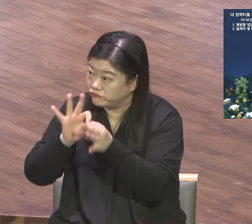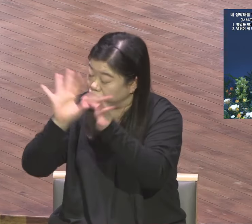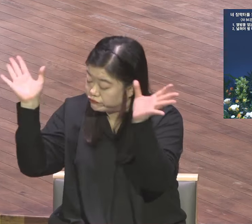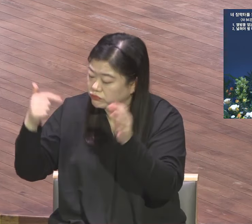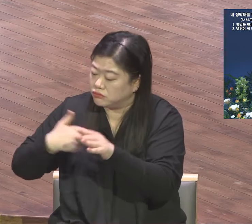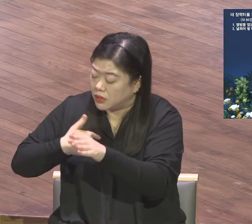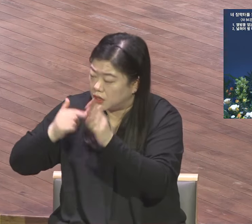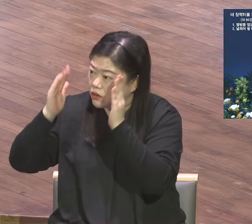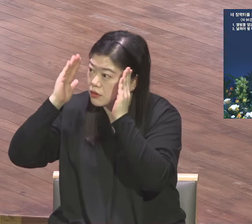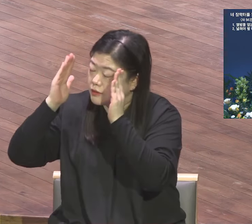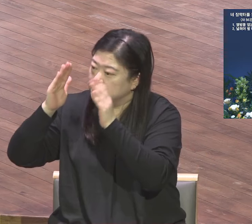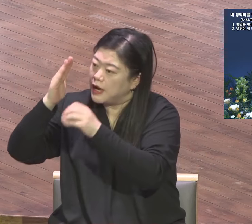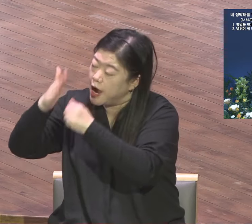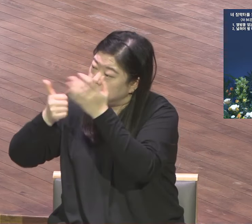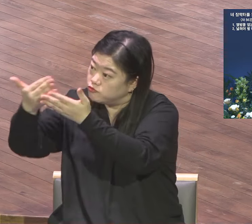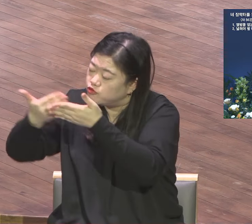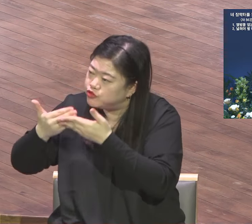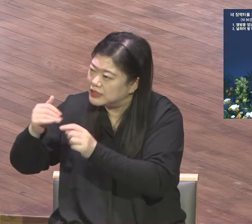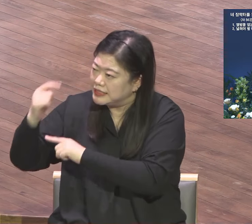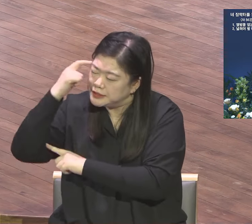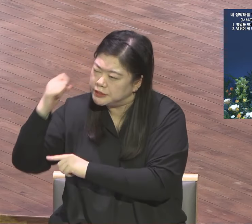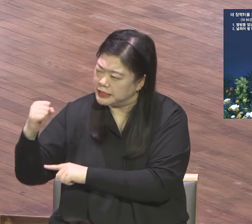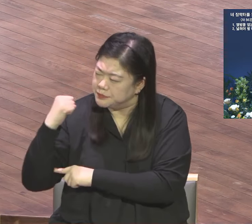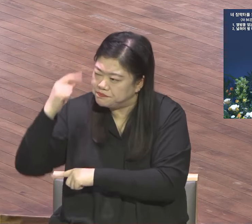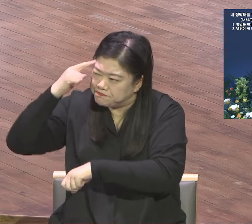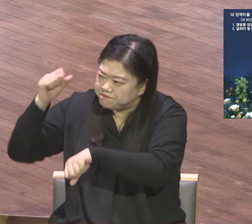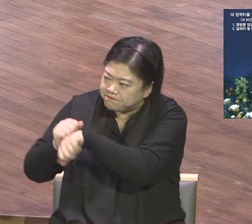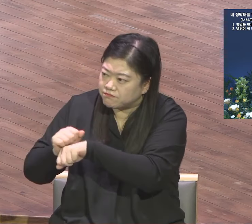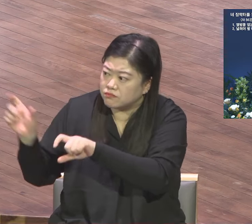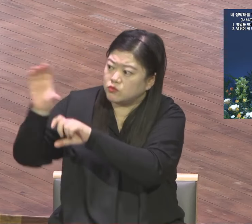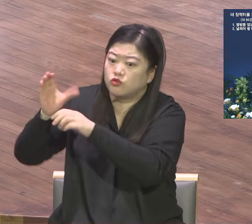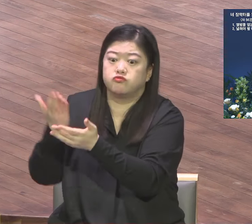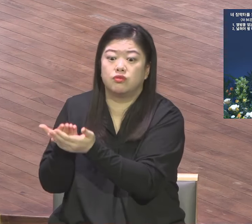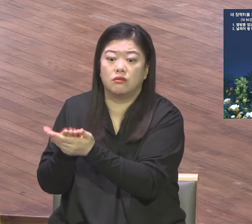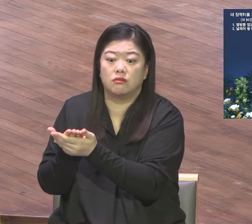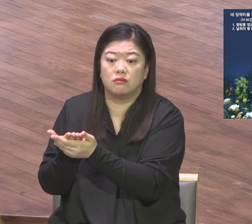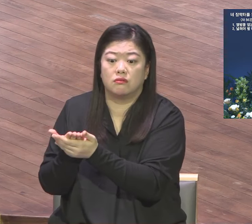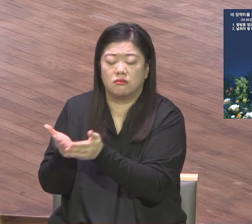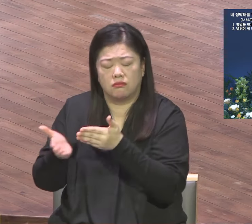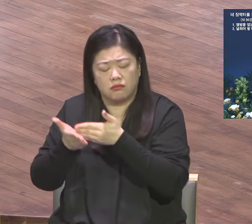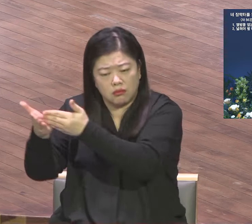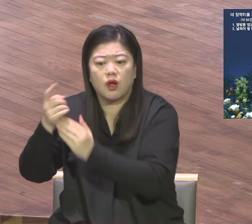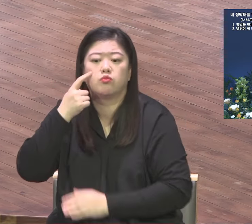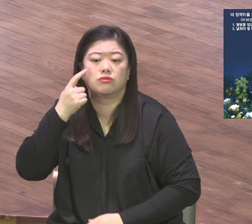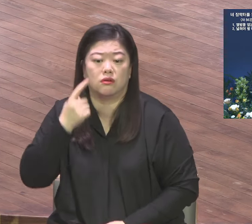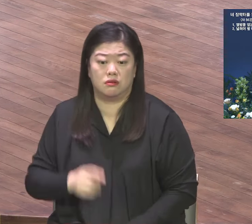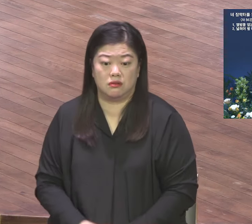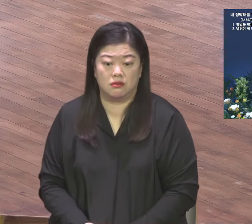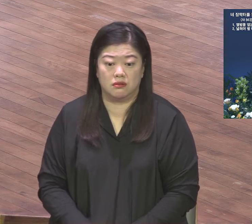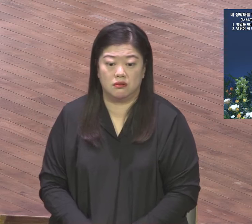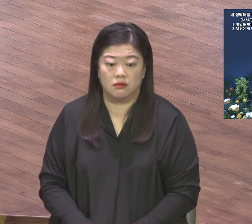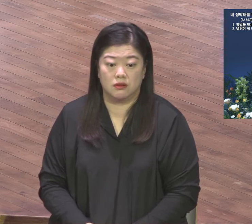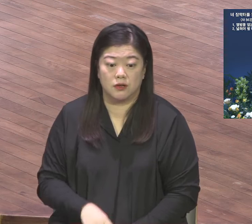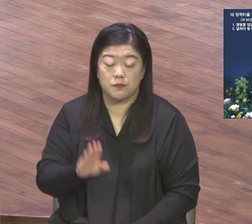다 하나님께 기도해서 하나님이 주신 창조적 지혜로 하신 분들이라고 주구독 기도하네요